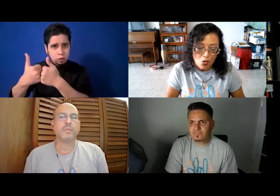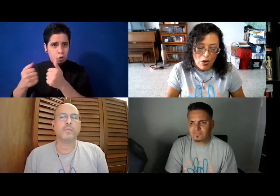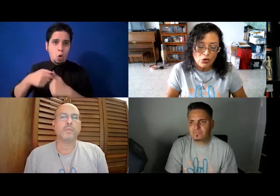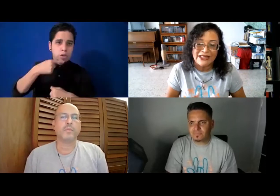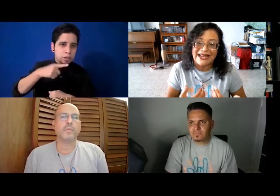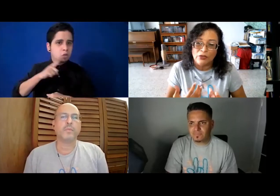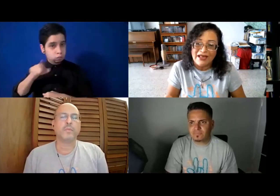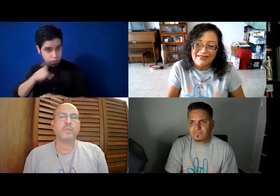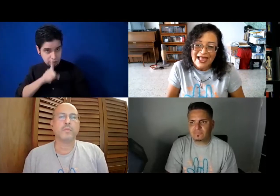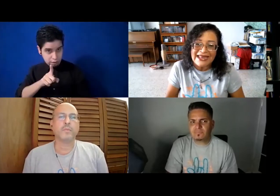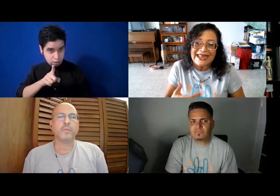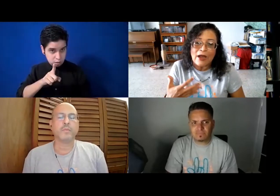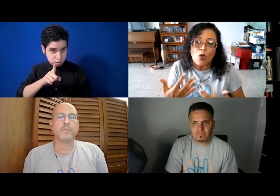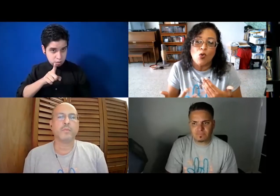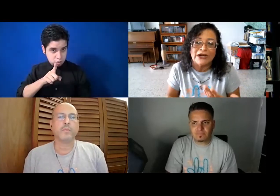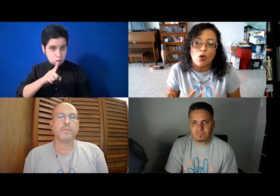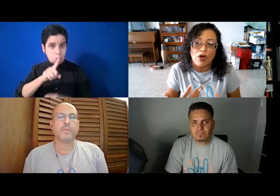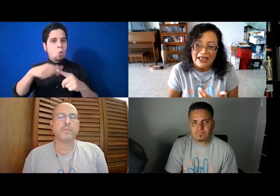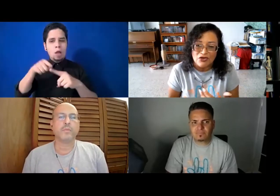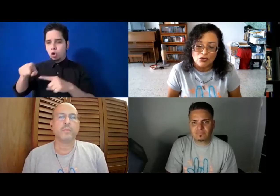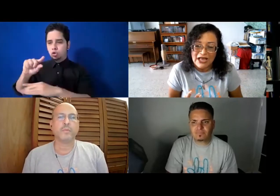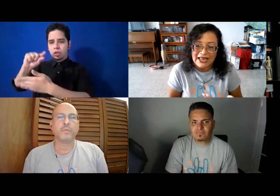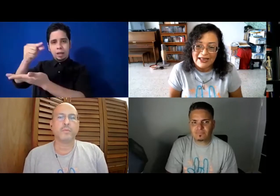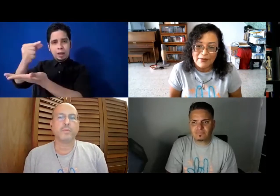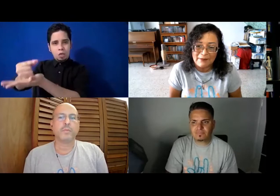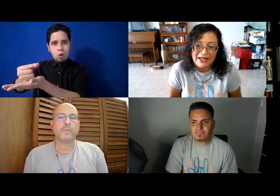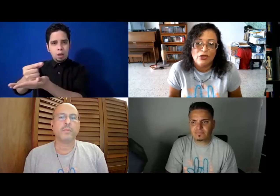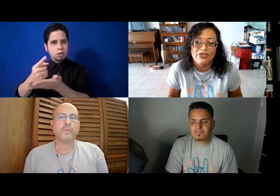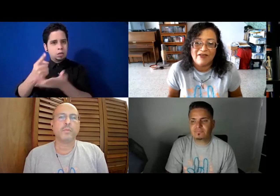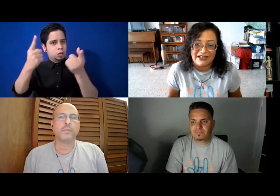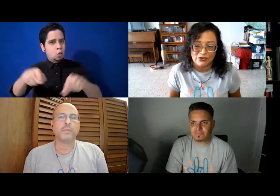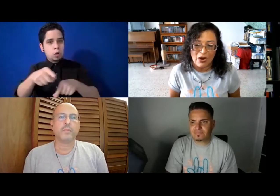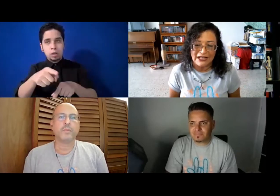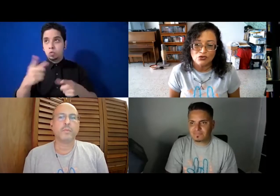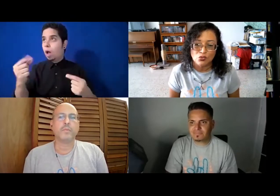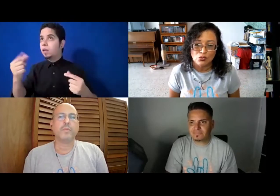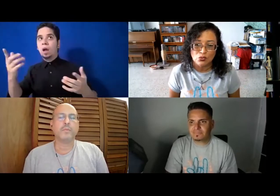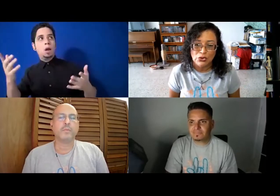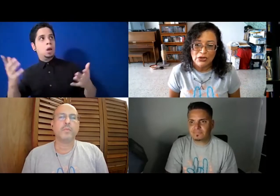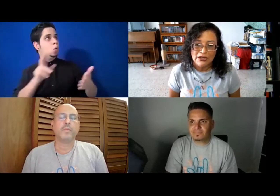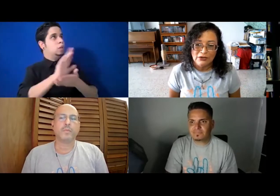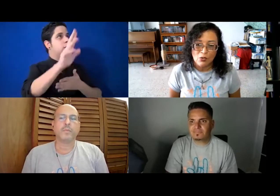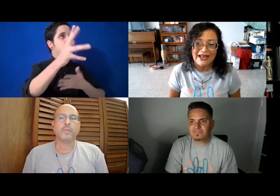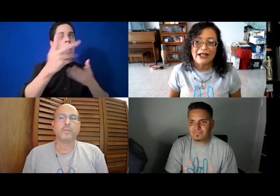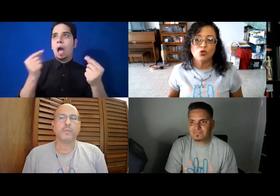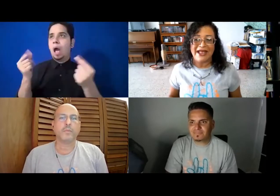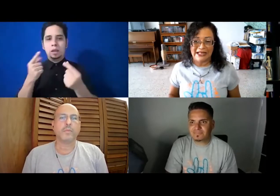Cuando te graduas de ahí, ¿qué ocurre con Eugenio? O sea, ¿para dónde vas? ¿Cuál es tu, ¿cuál era tu meta?